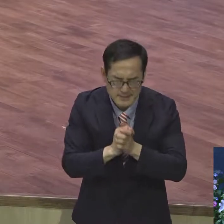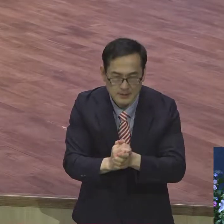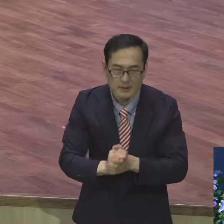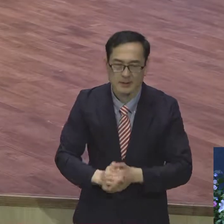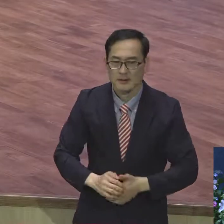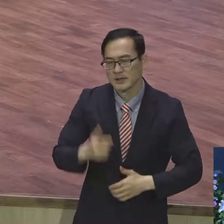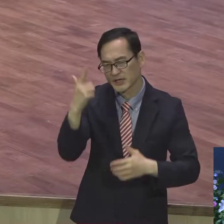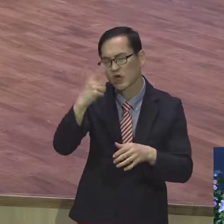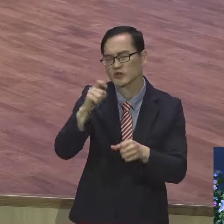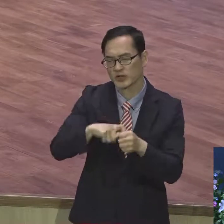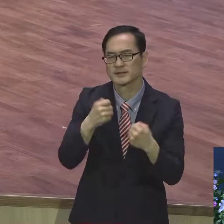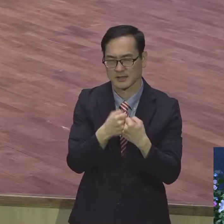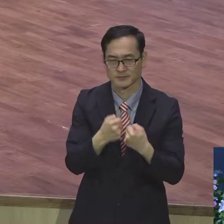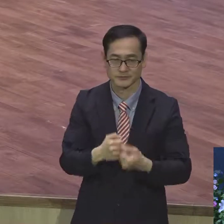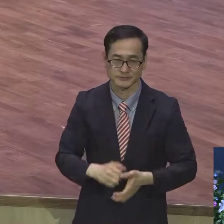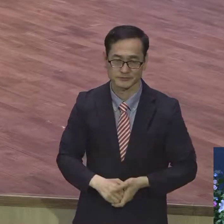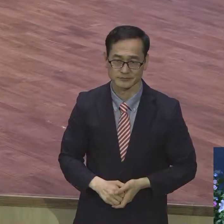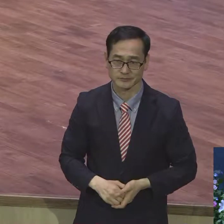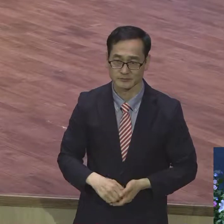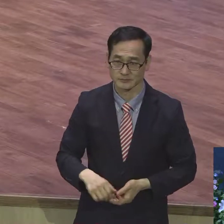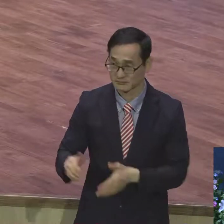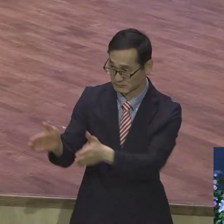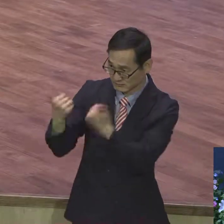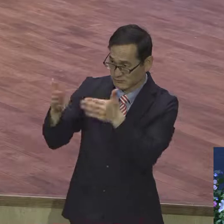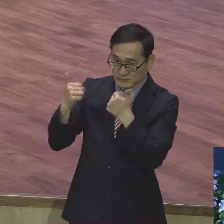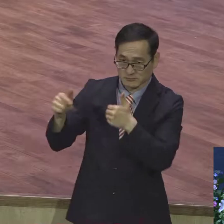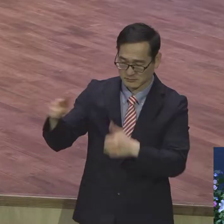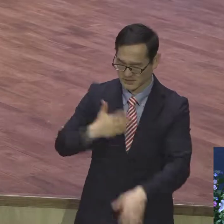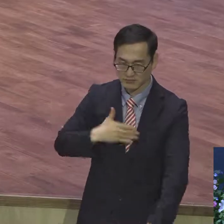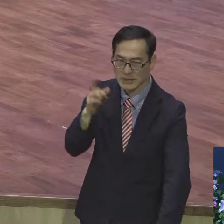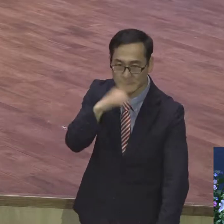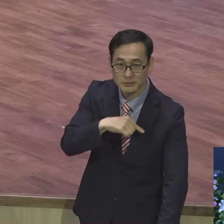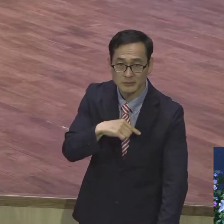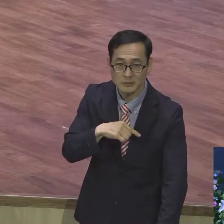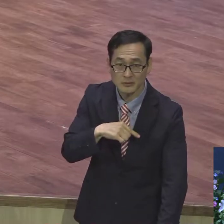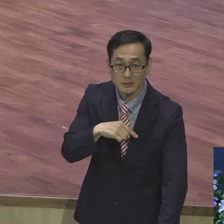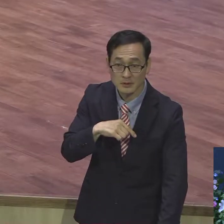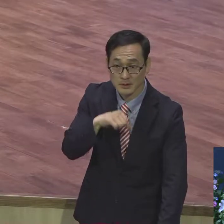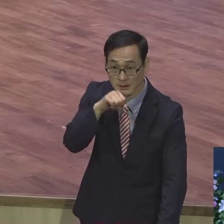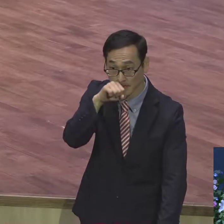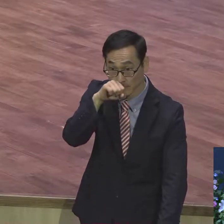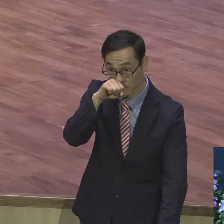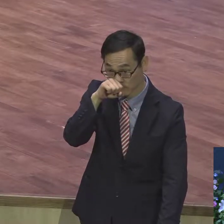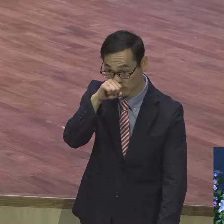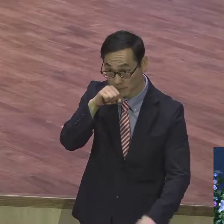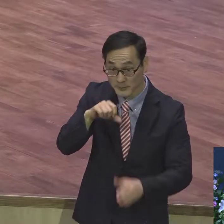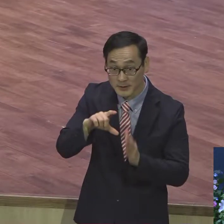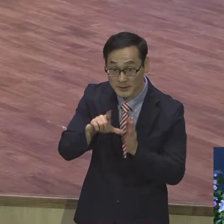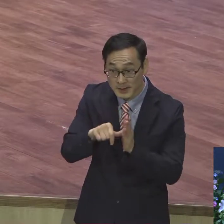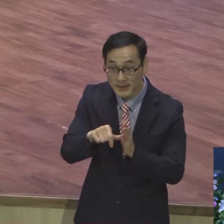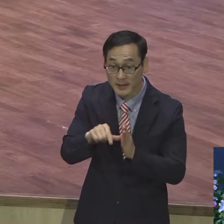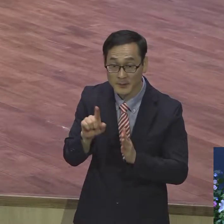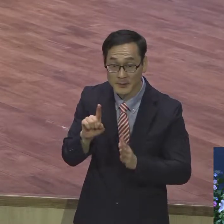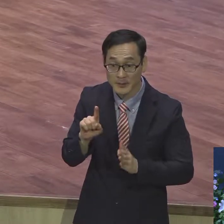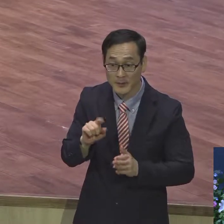기분 나쁠 수 있고 자동력 상할 수 있어요 그런 게 많이 생깁니다. 그럴 때 매일매일 순간순간 옵니다. 그럴 때